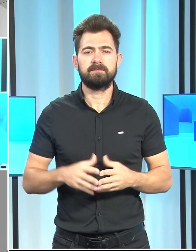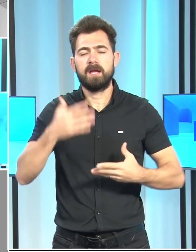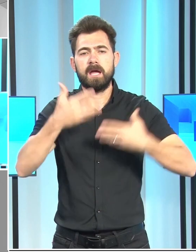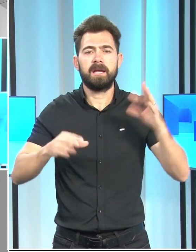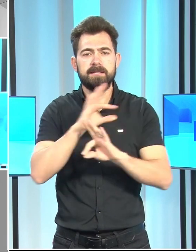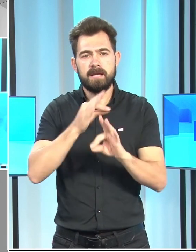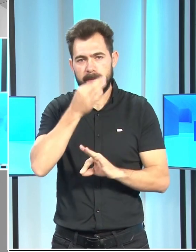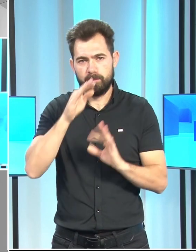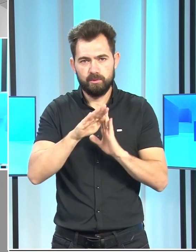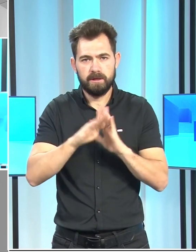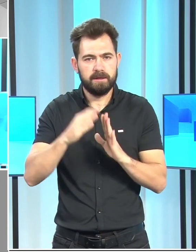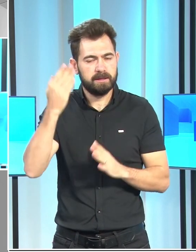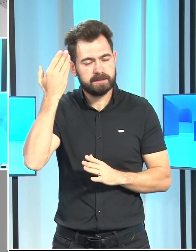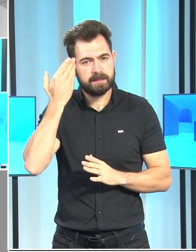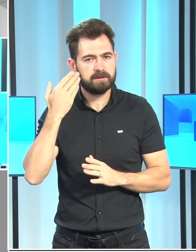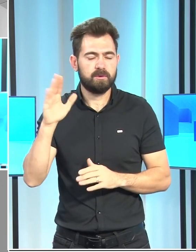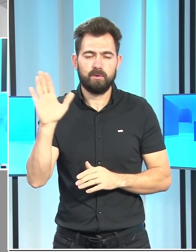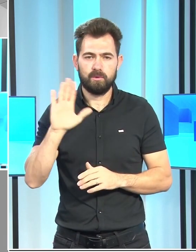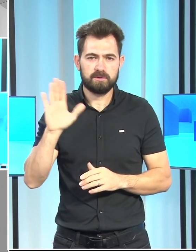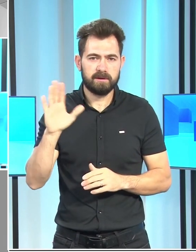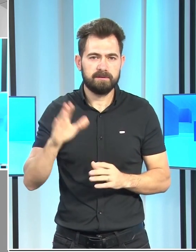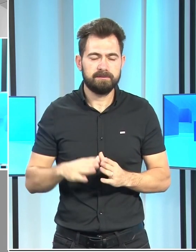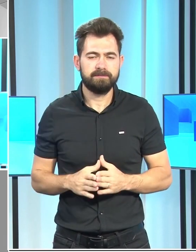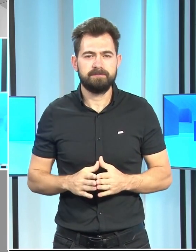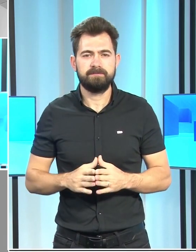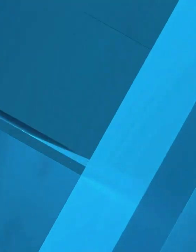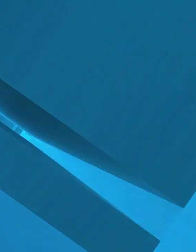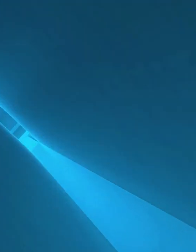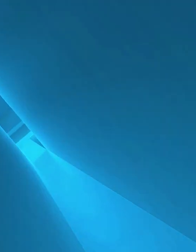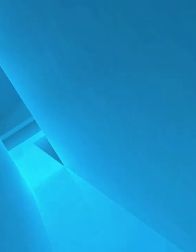Engelsiz Haber Bülteni'ni izlediniz. Hoşçakalın.